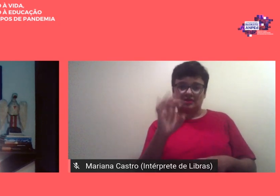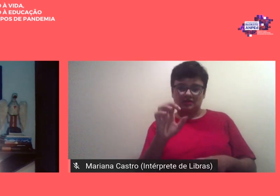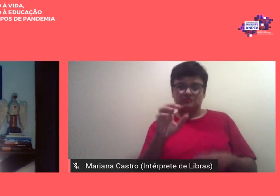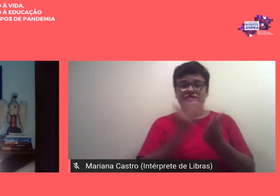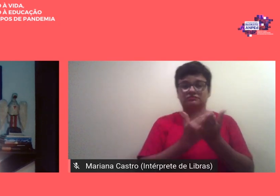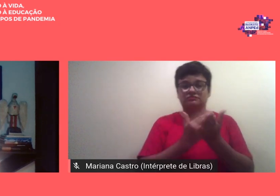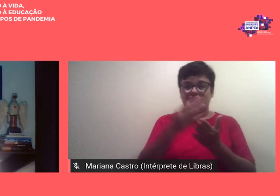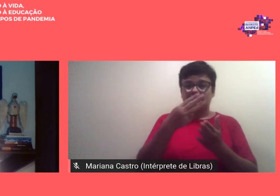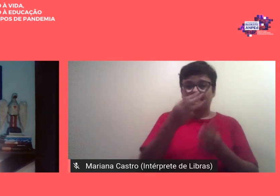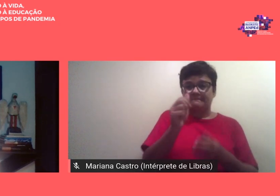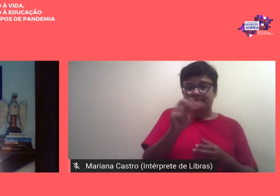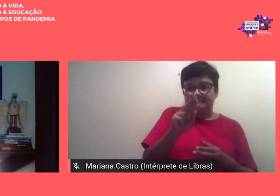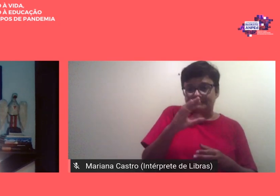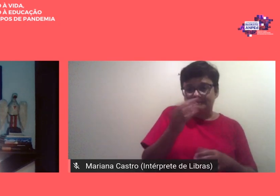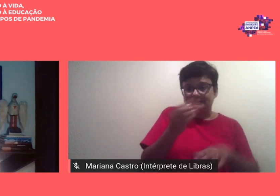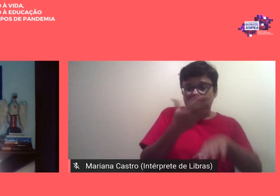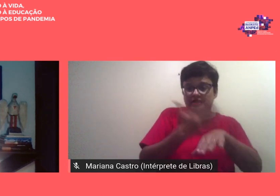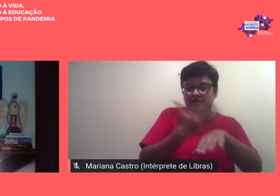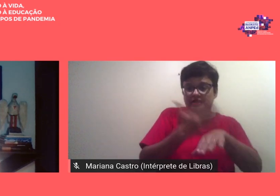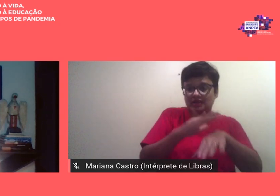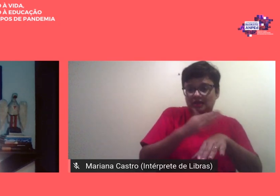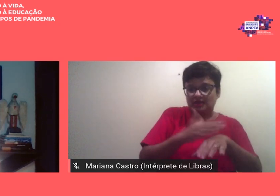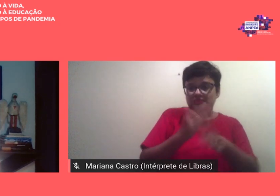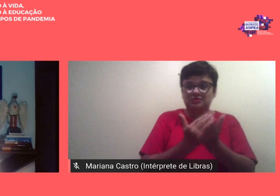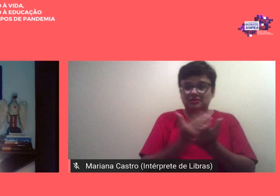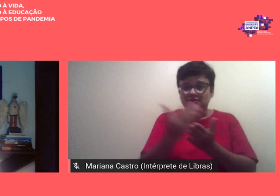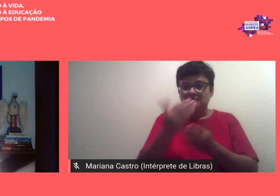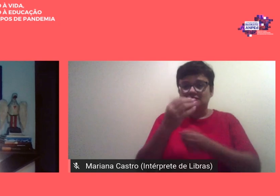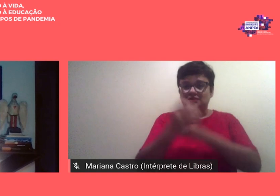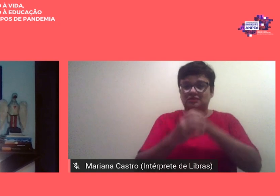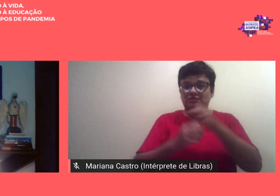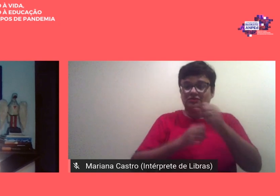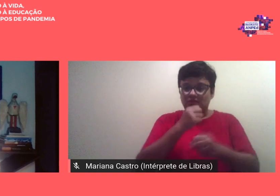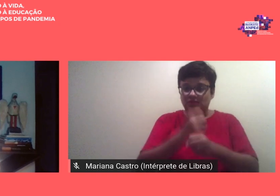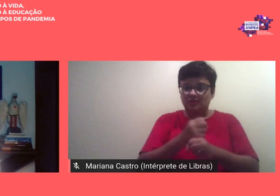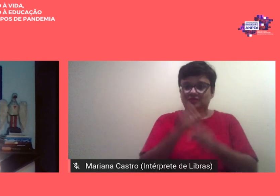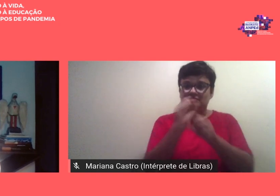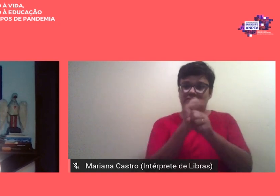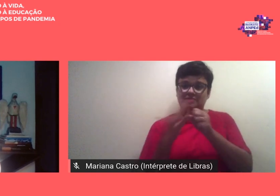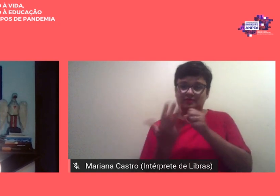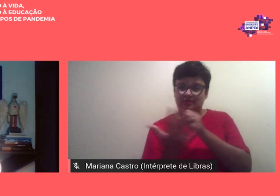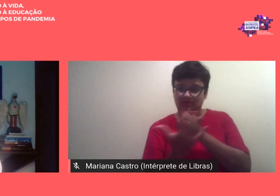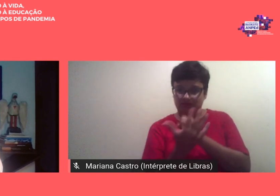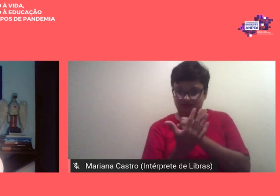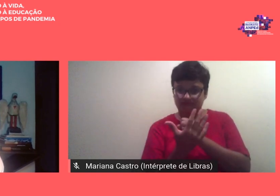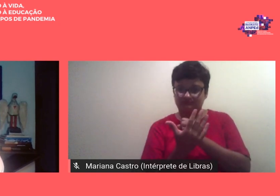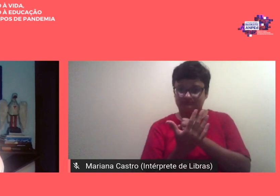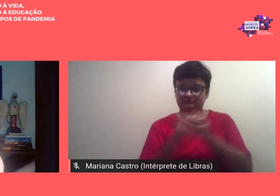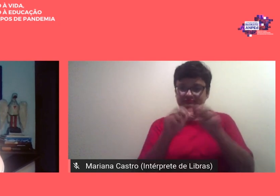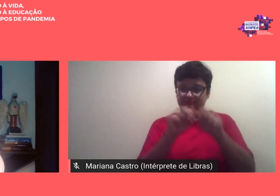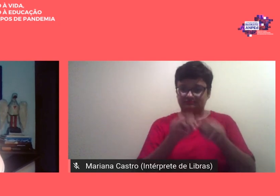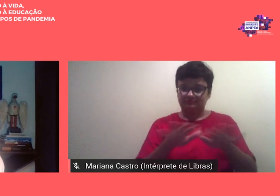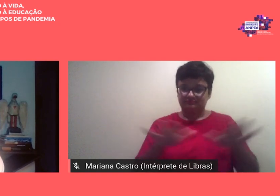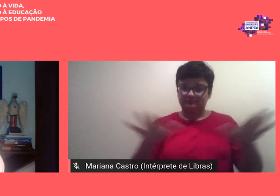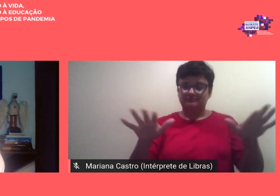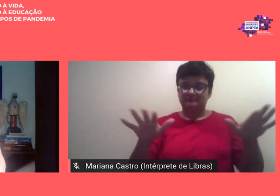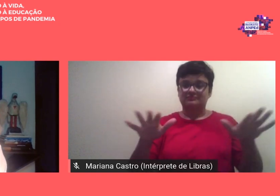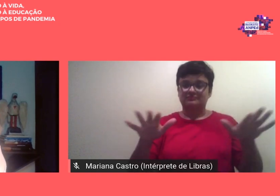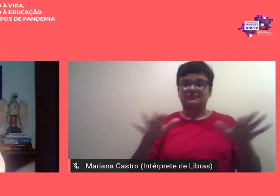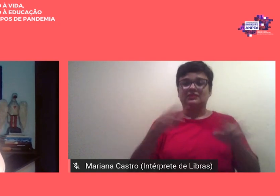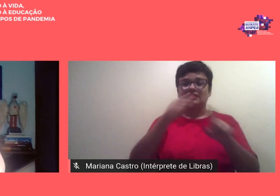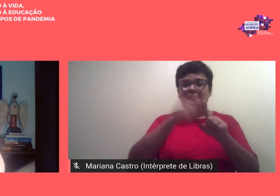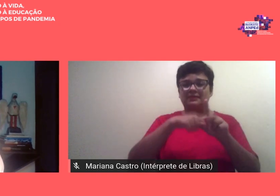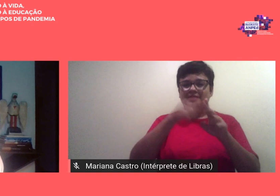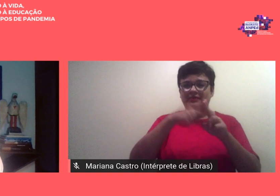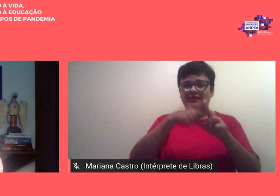praticamente início do ano letivo pela pandemia da covid-19 ao longo dos meses